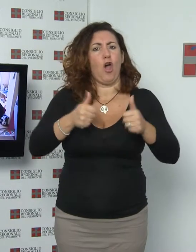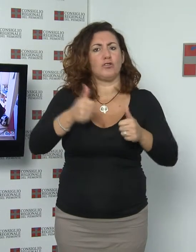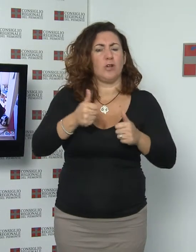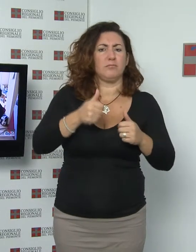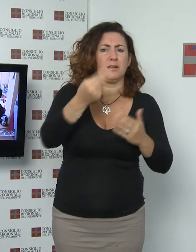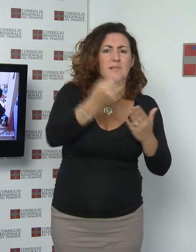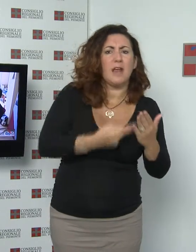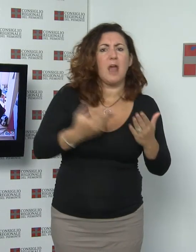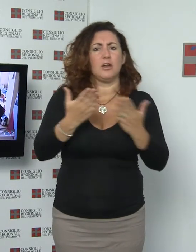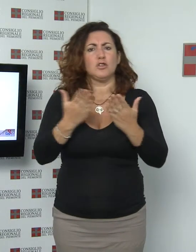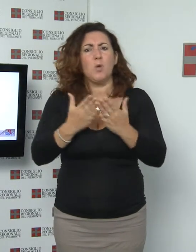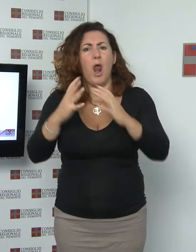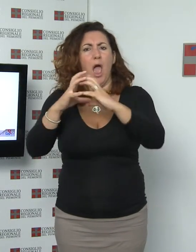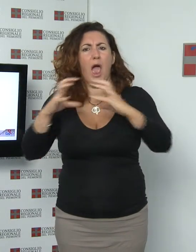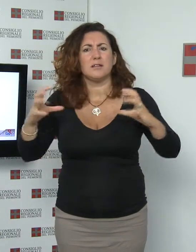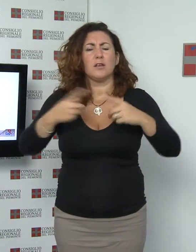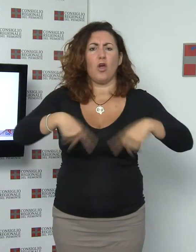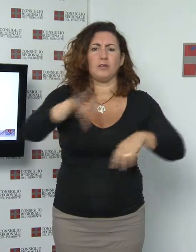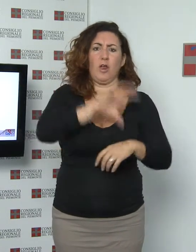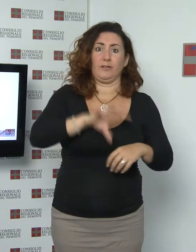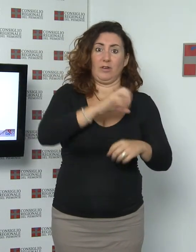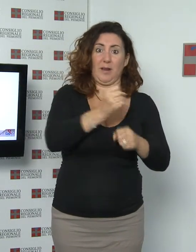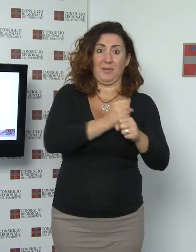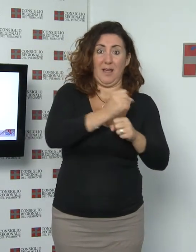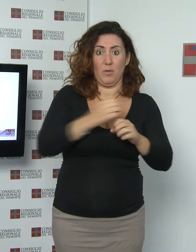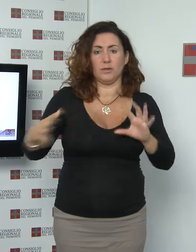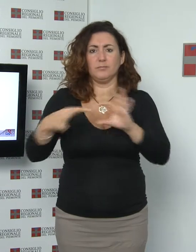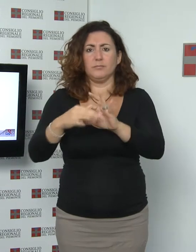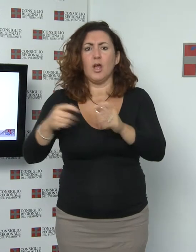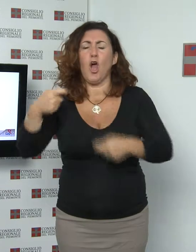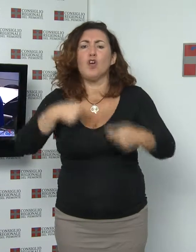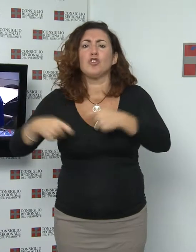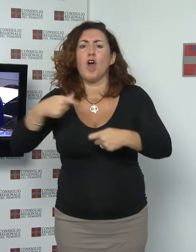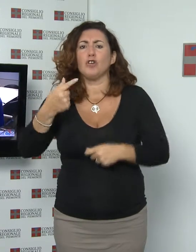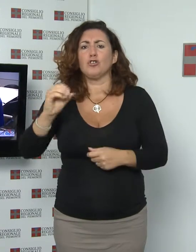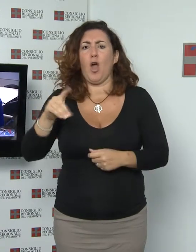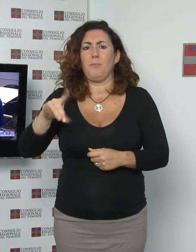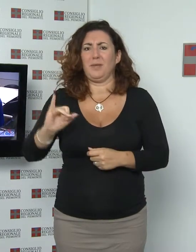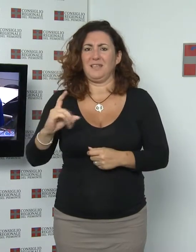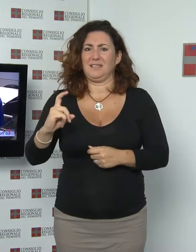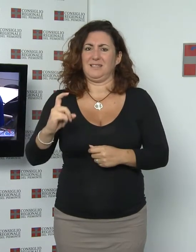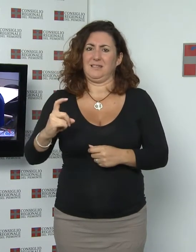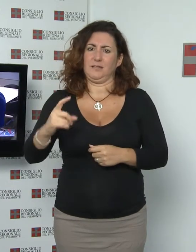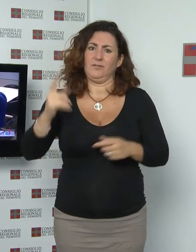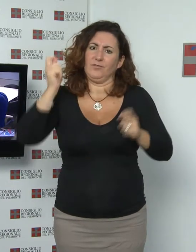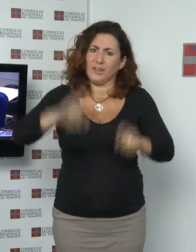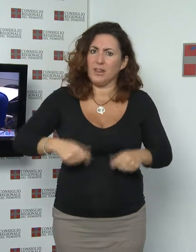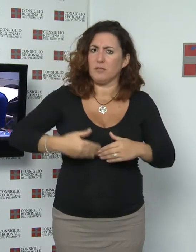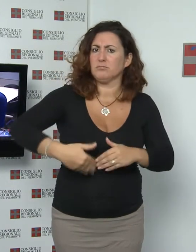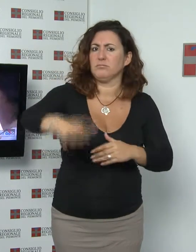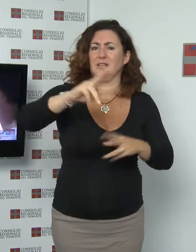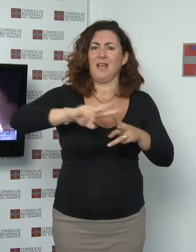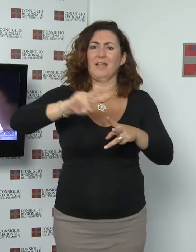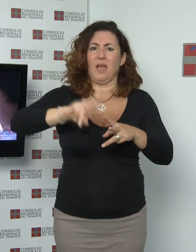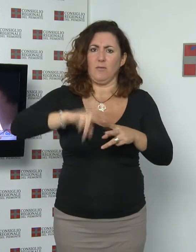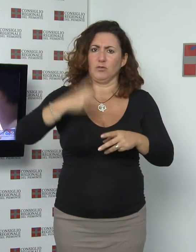Consiglio regionale del Piemonte in collaborazione con il consorzio Topics. Il concorso che prenderà il via a settembre si divide in due